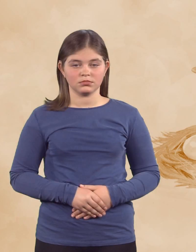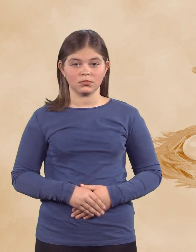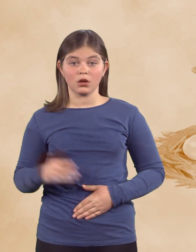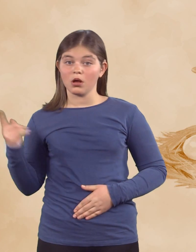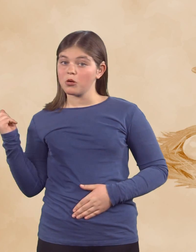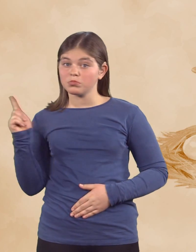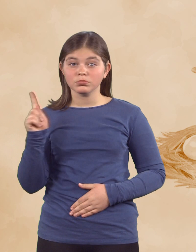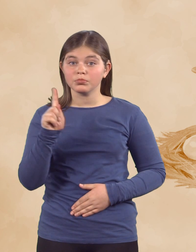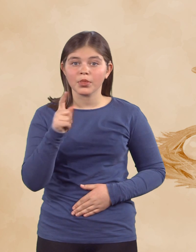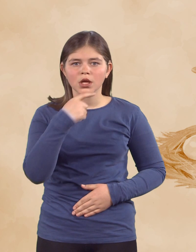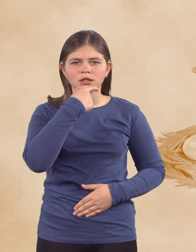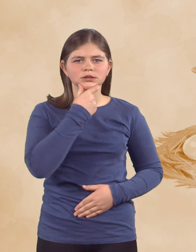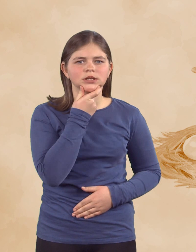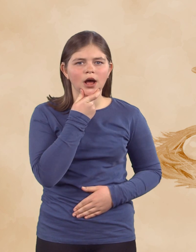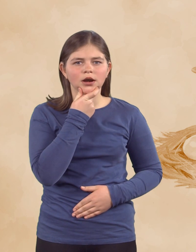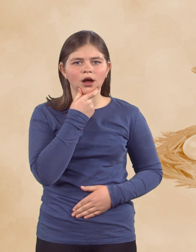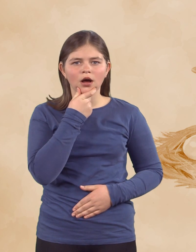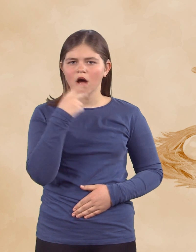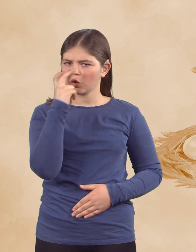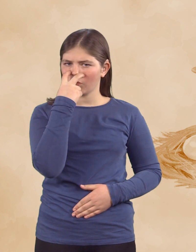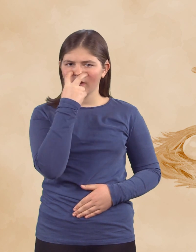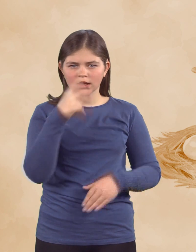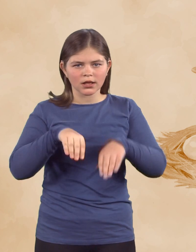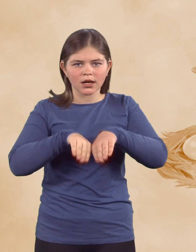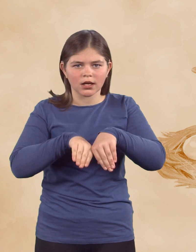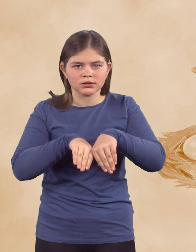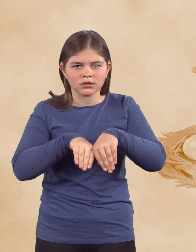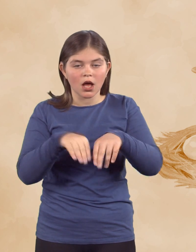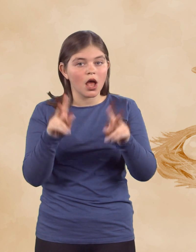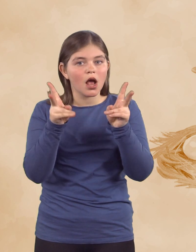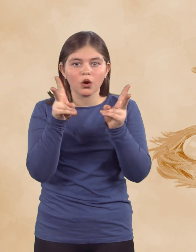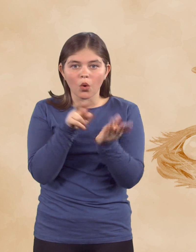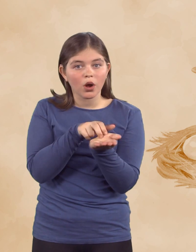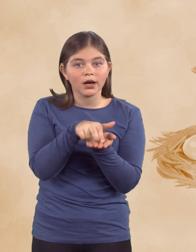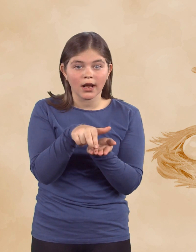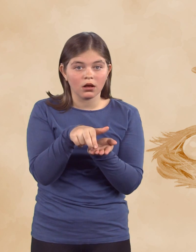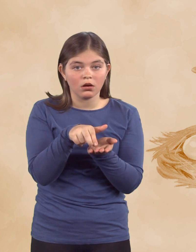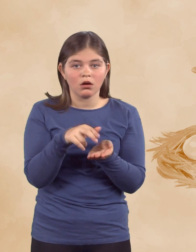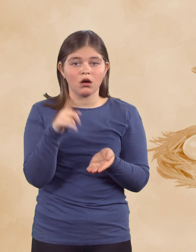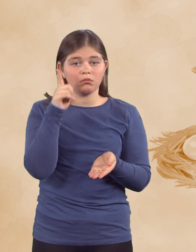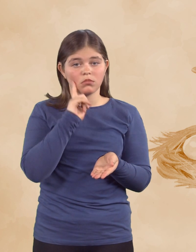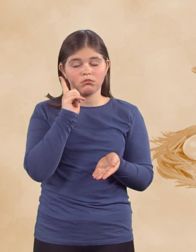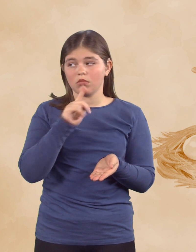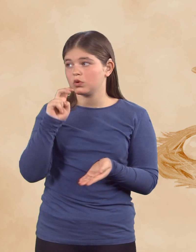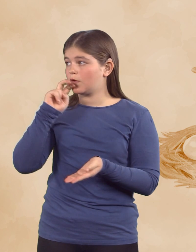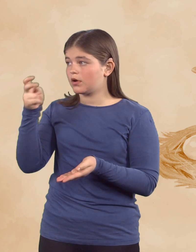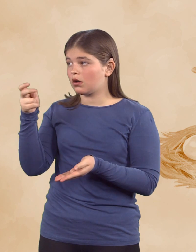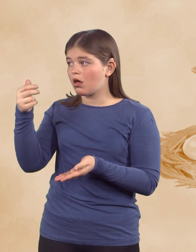Mimo je prišla stara radovedna raca in jo vprašala, kako gre. Race je odgovorila, da so se iz vseh jajče izvolile